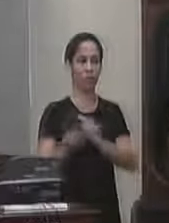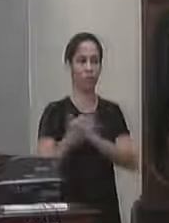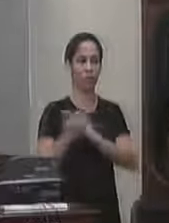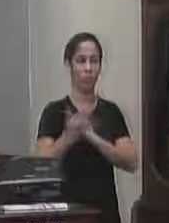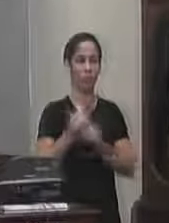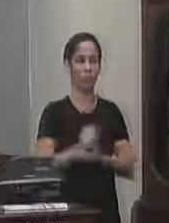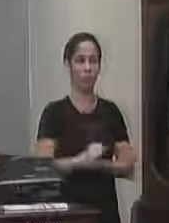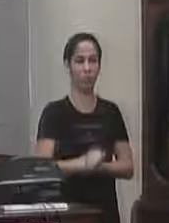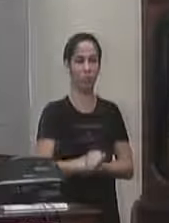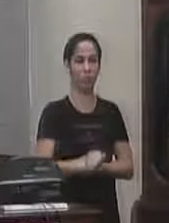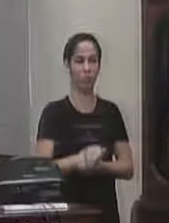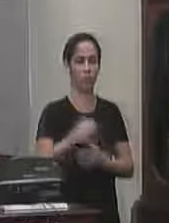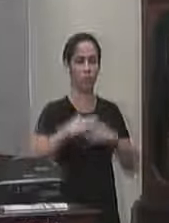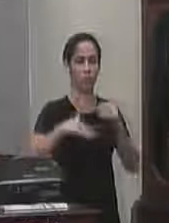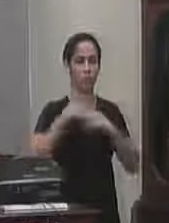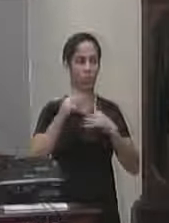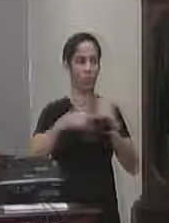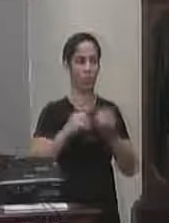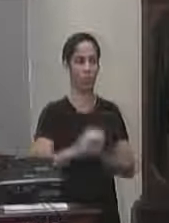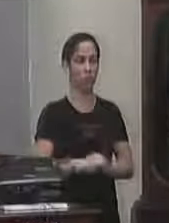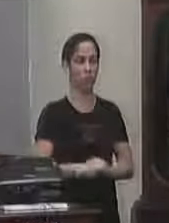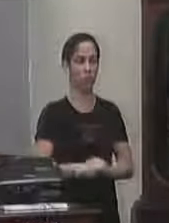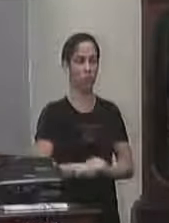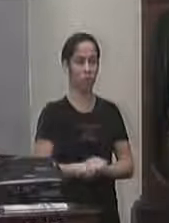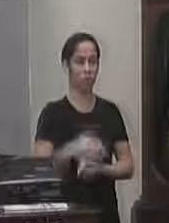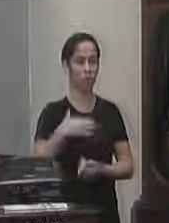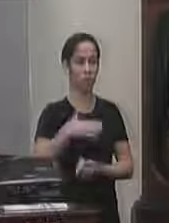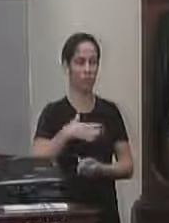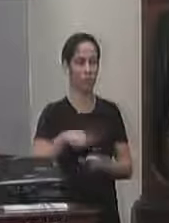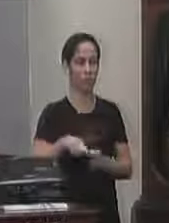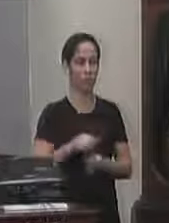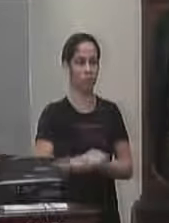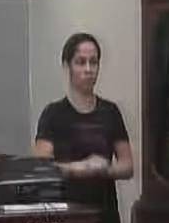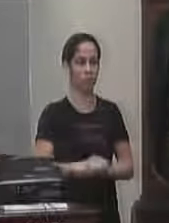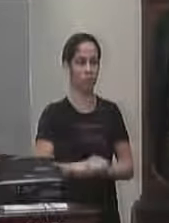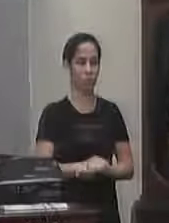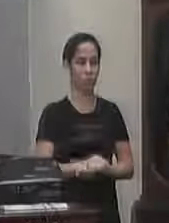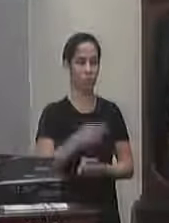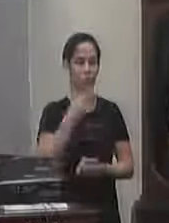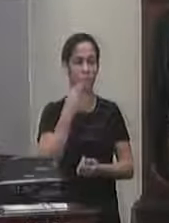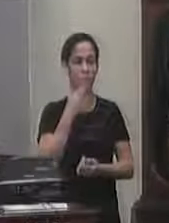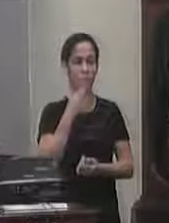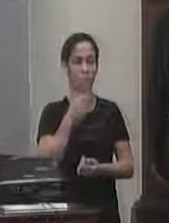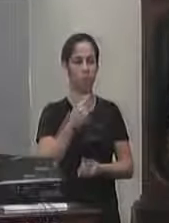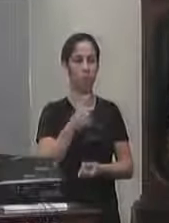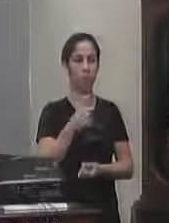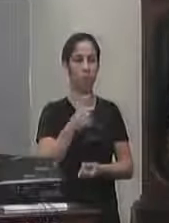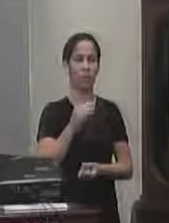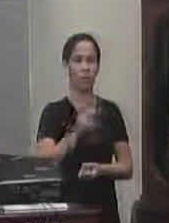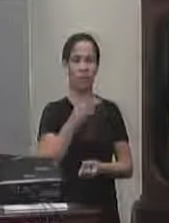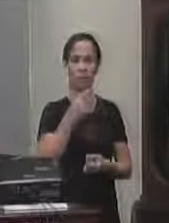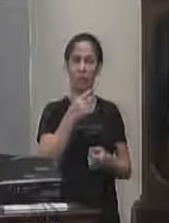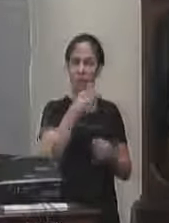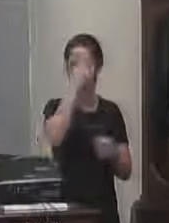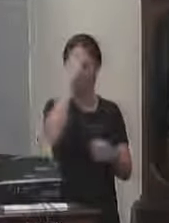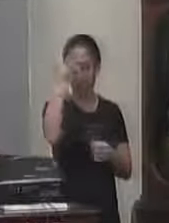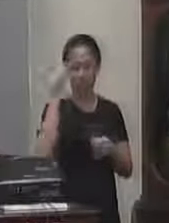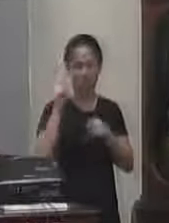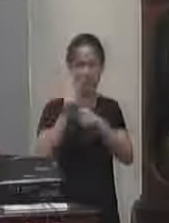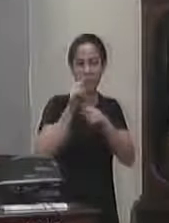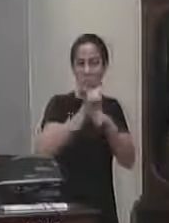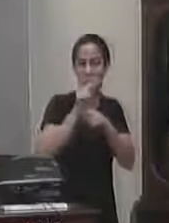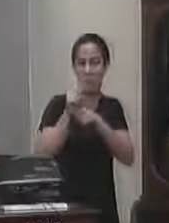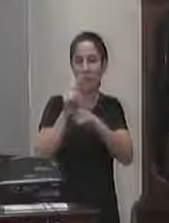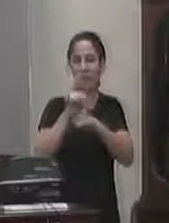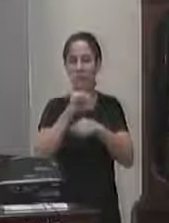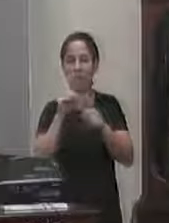uma excelente profissional então eu gostaria muito de deixar registrada eu acho que a gente a gente fiscaliza aqui na